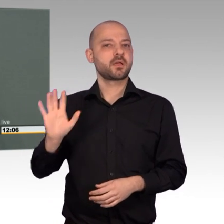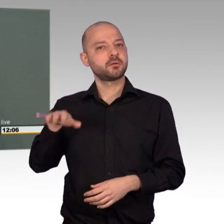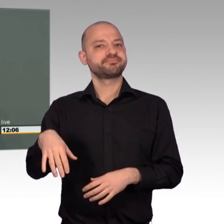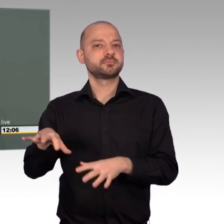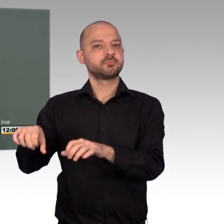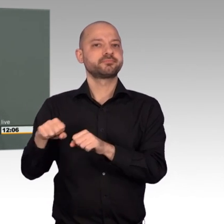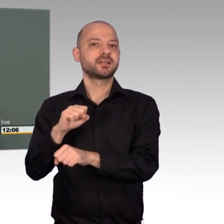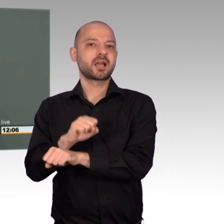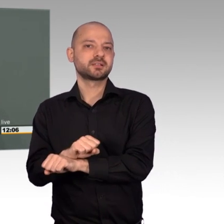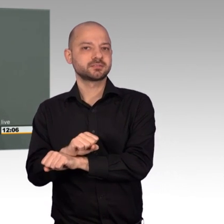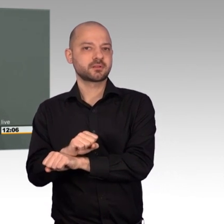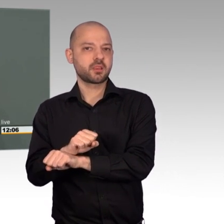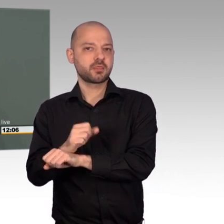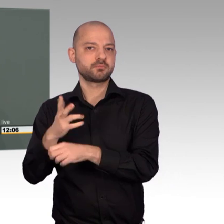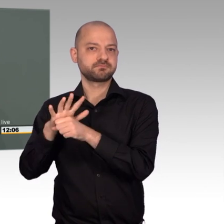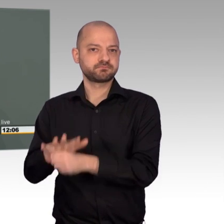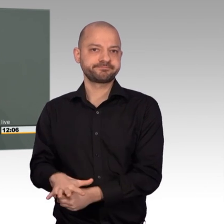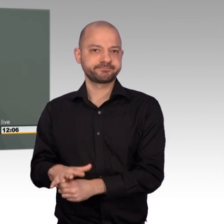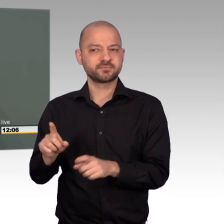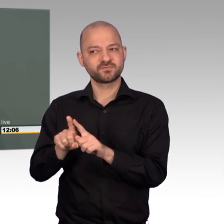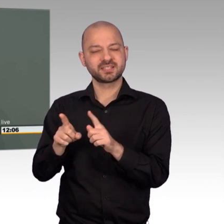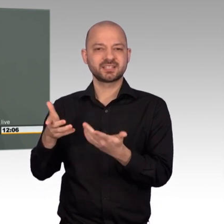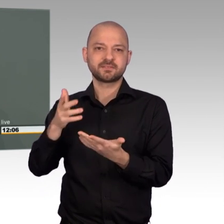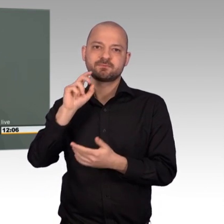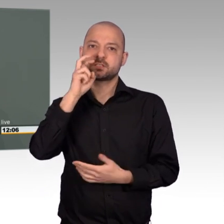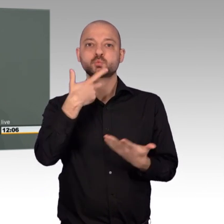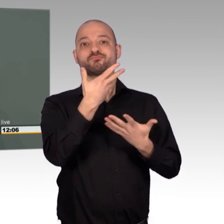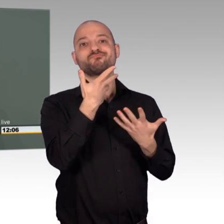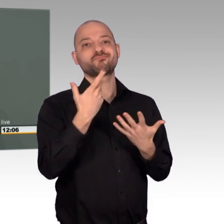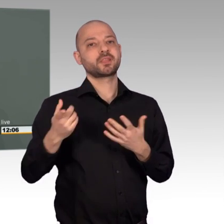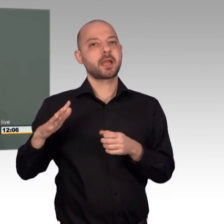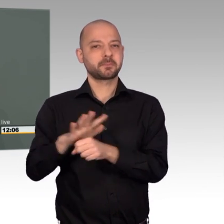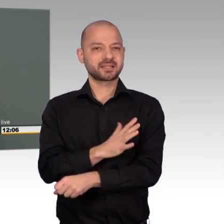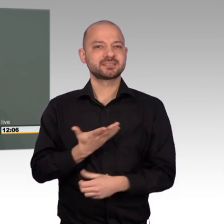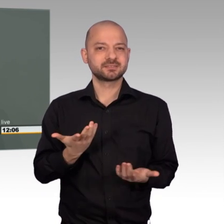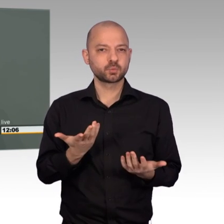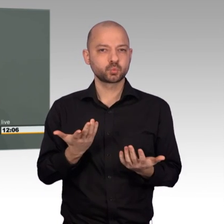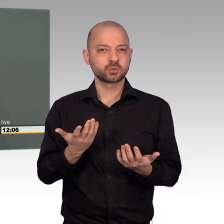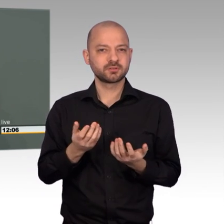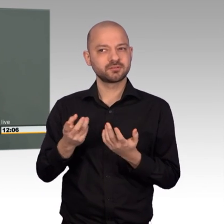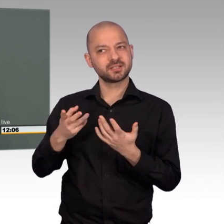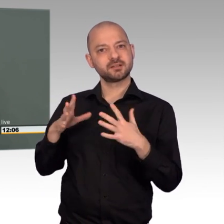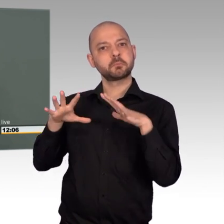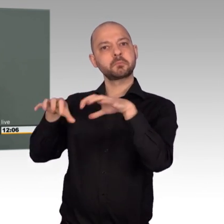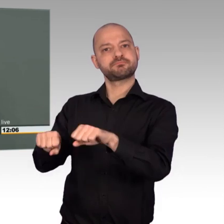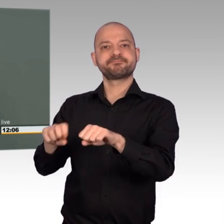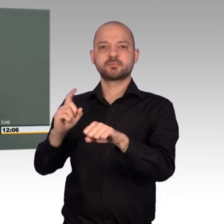Ohne jede Rücksicht auf Leben, ohne Rücksicht auf Gesundheit, ohne Rücksicht auf die psychische